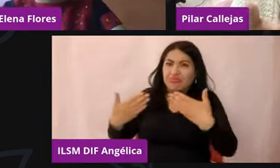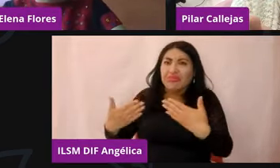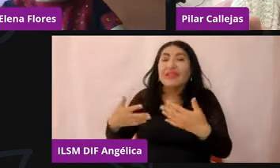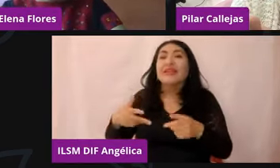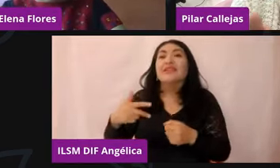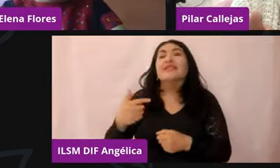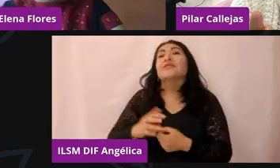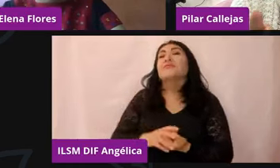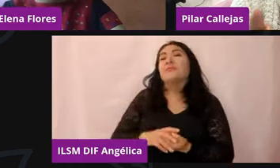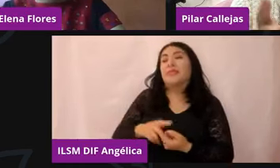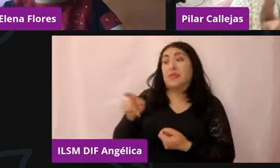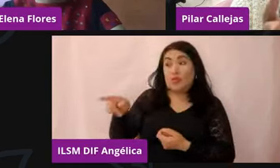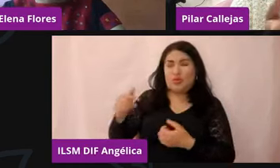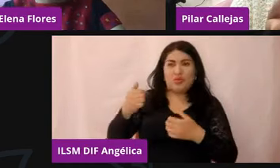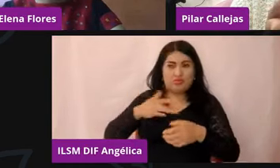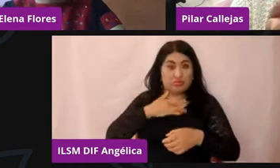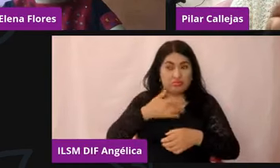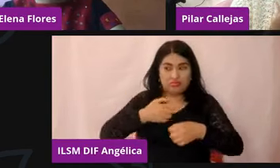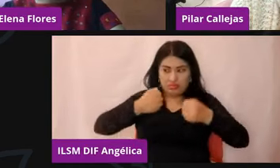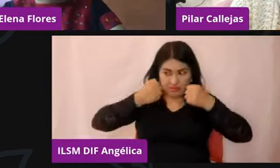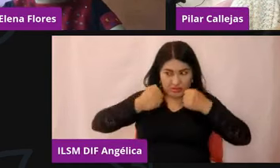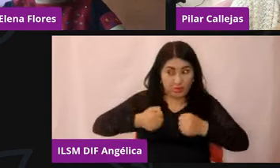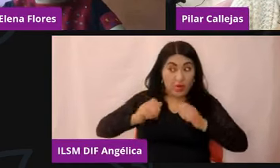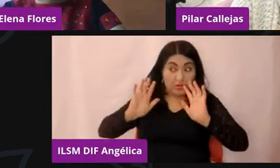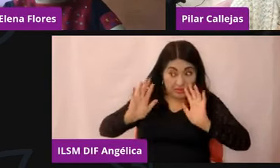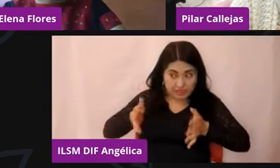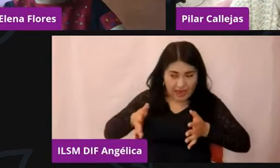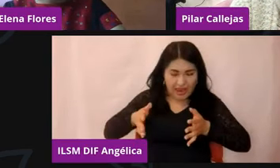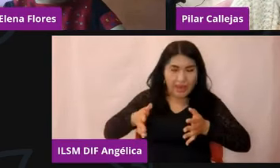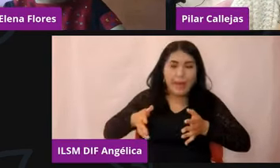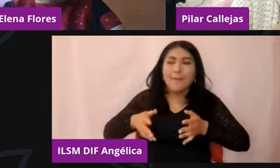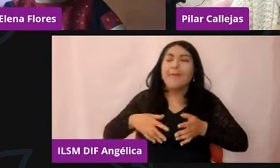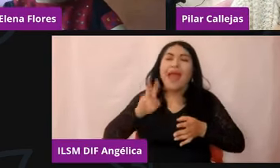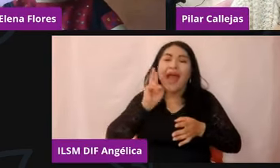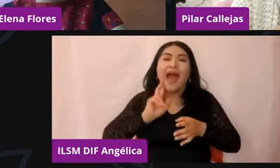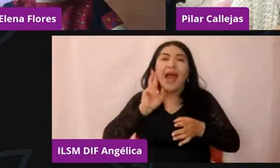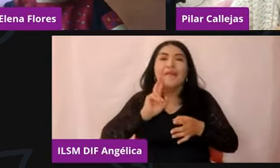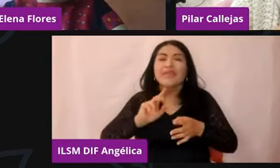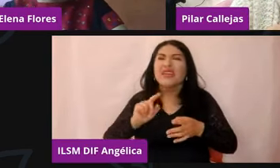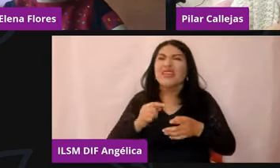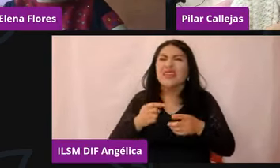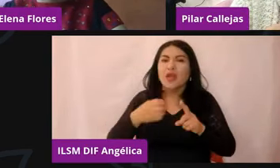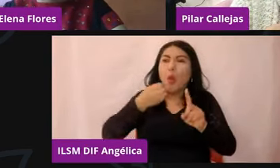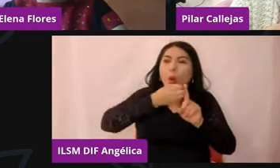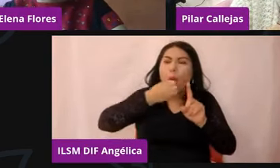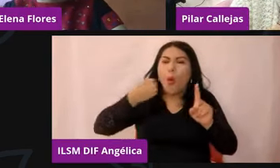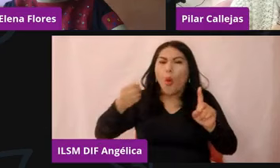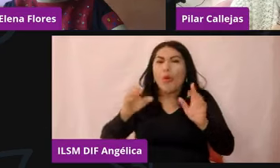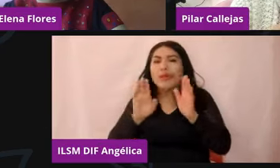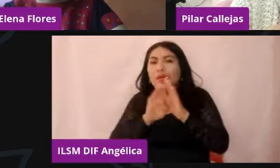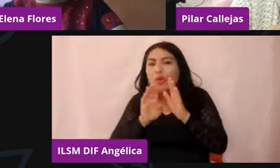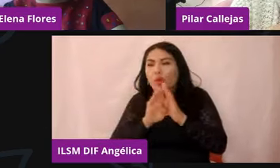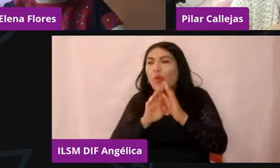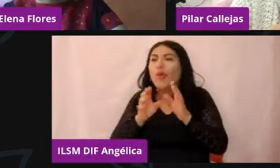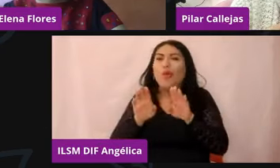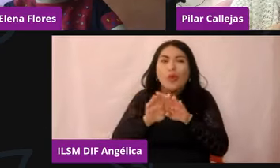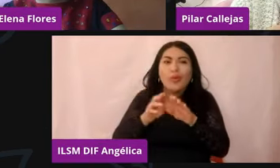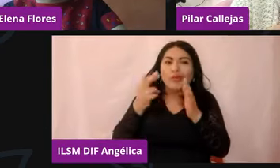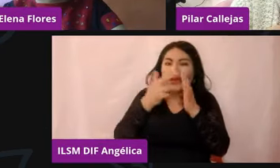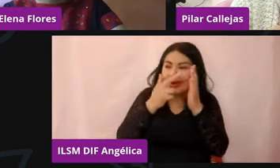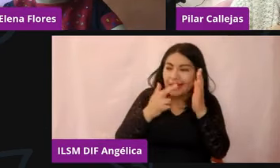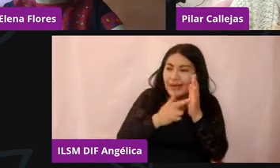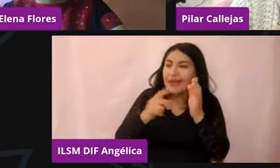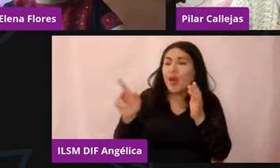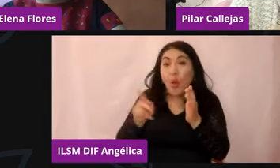Fomentar estrategias para que él vuelva a socializar. A veces cuesta mucho trabajo